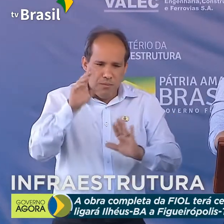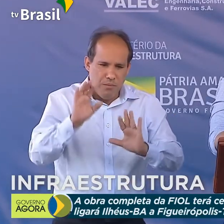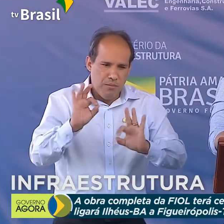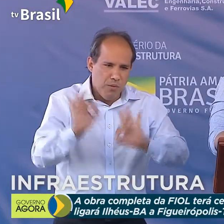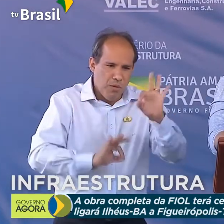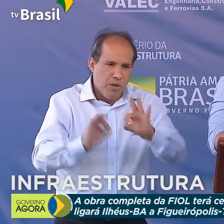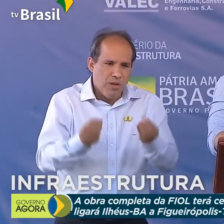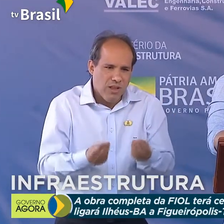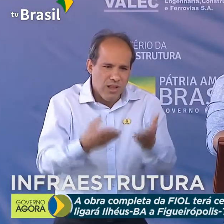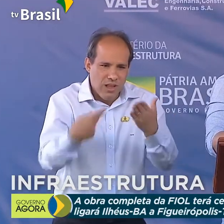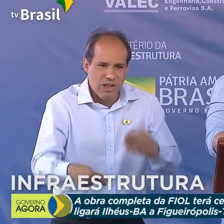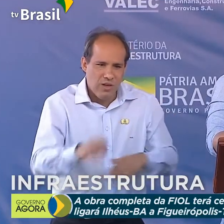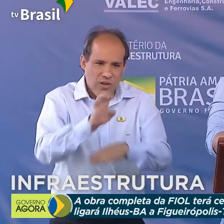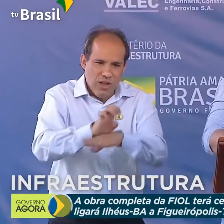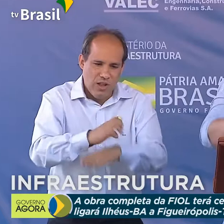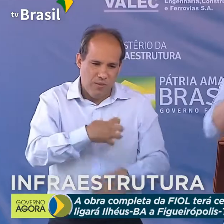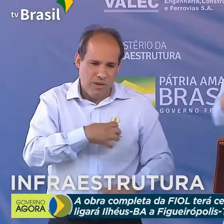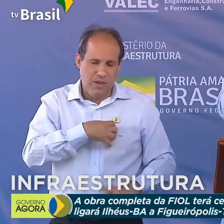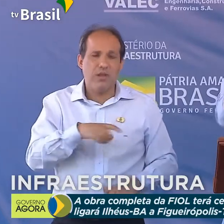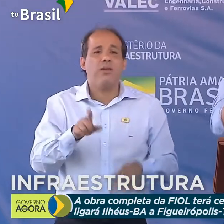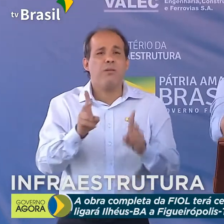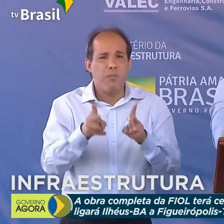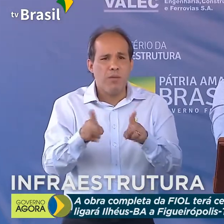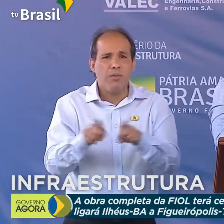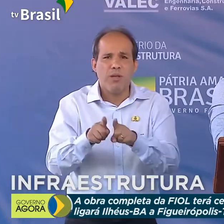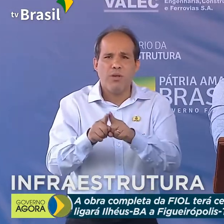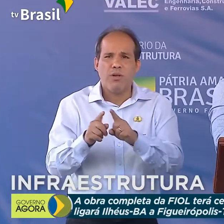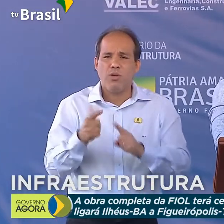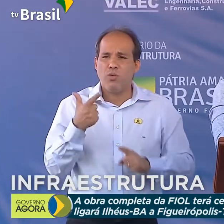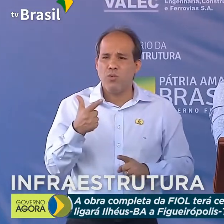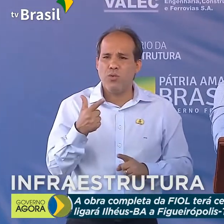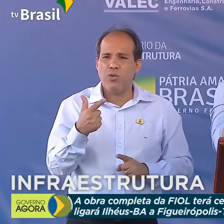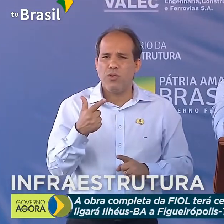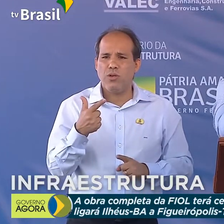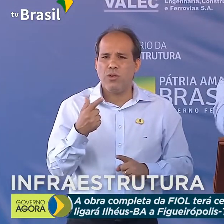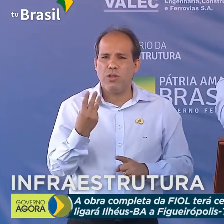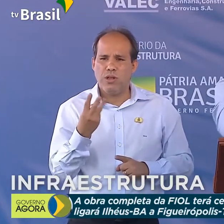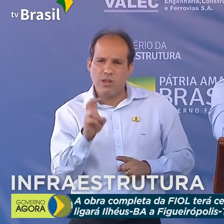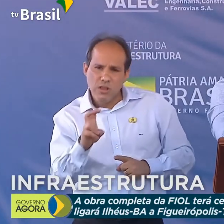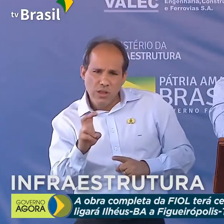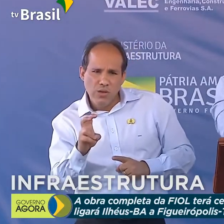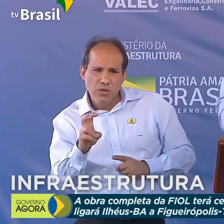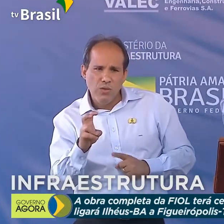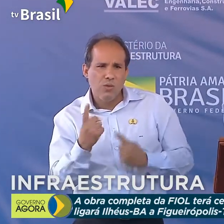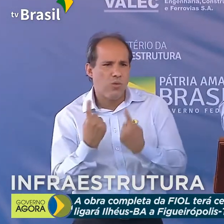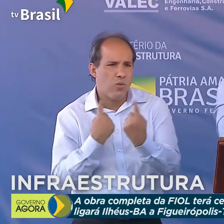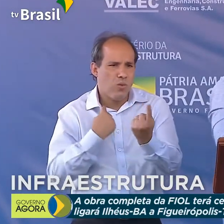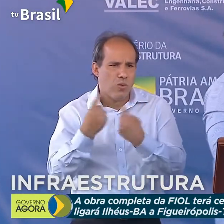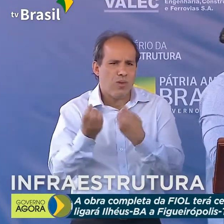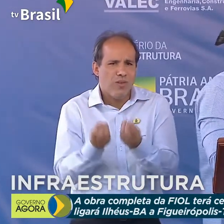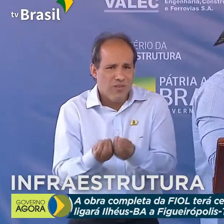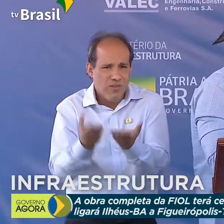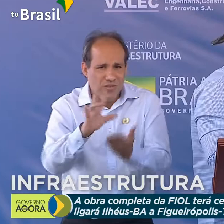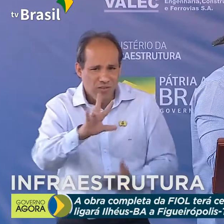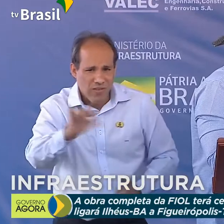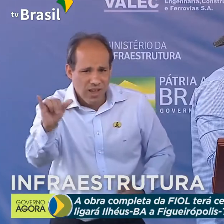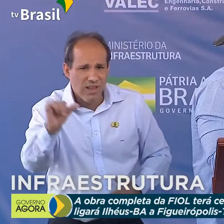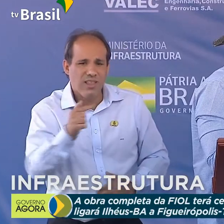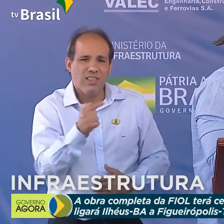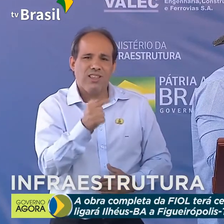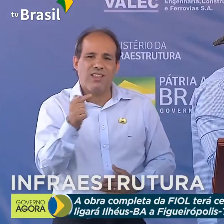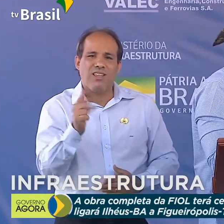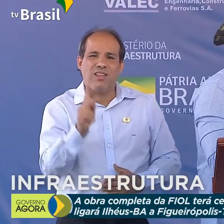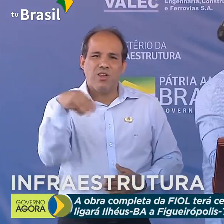da Bahia. Nós, esse ano, ainda vamos entregar um trecho da 235, de Jeremoabo para Canxé, mais 77 quilômetros de